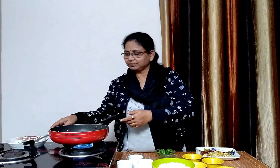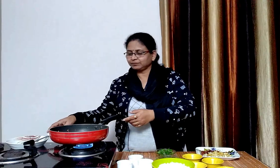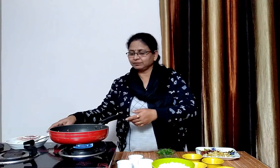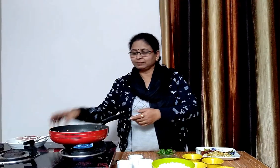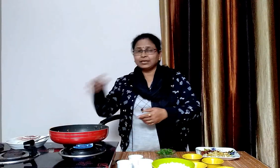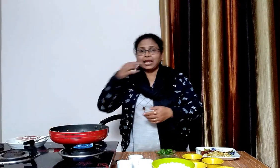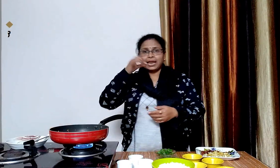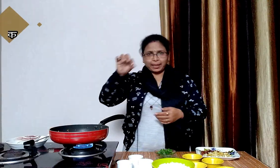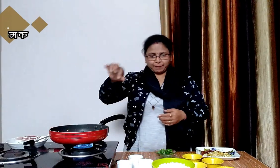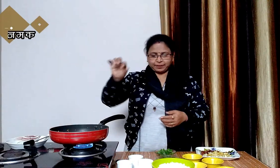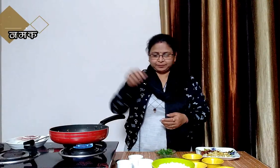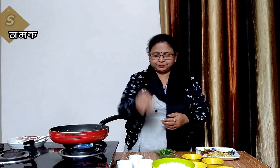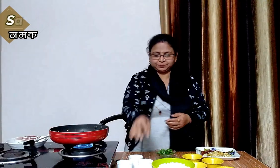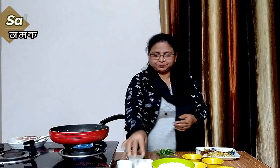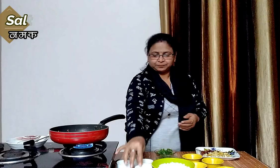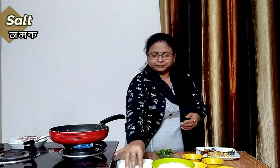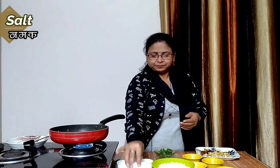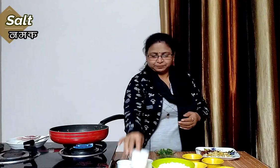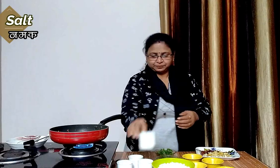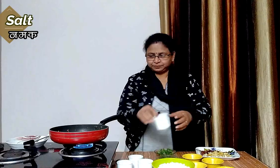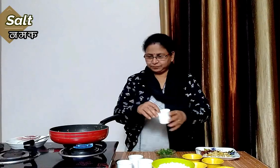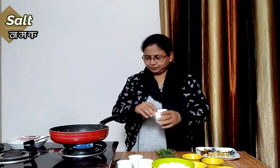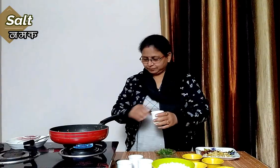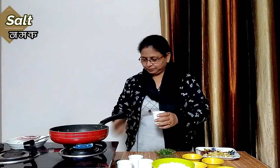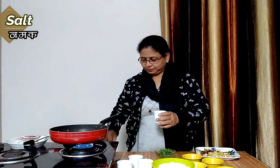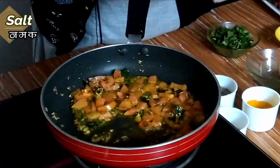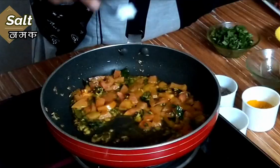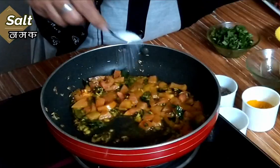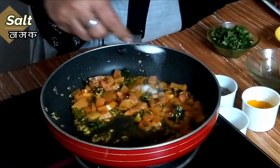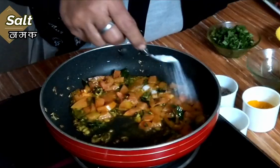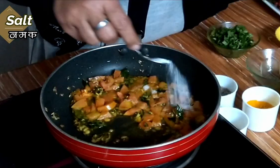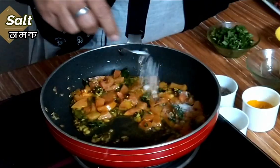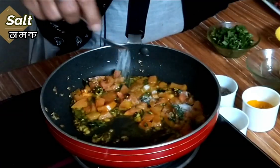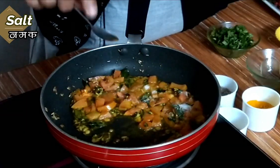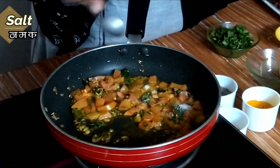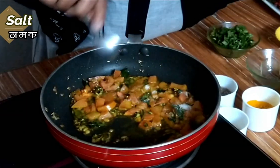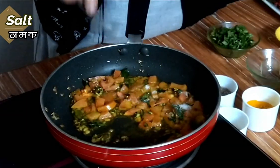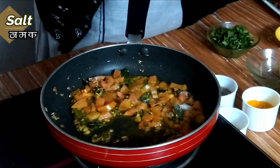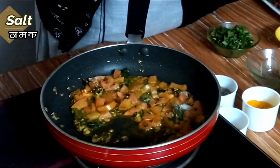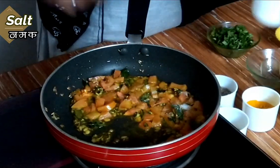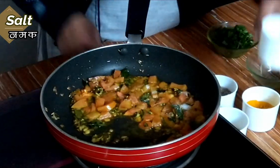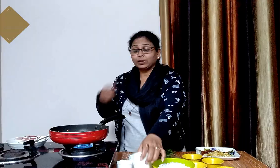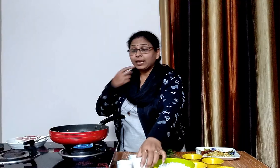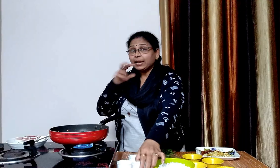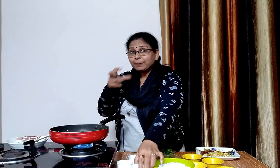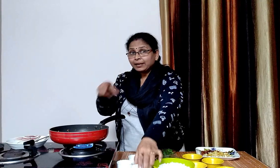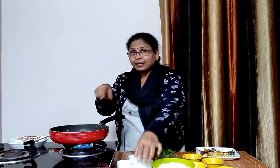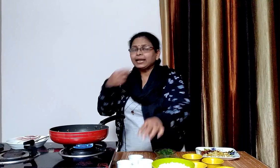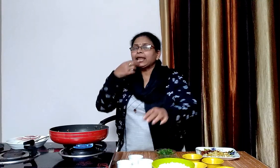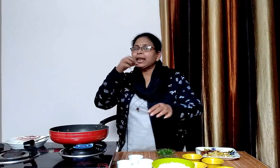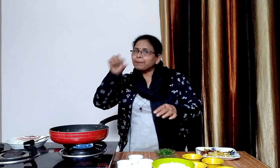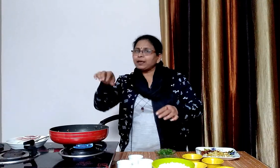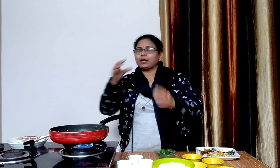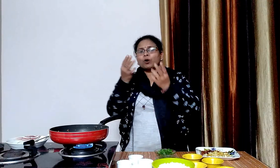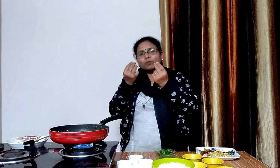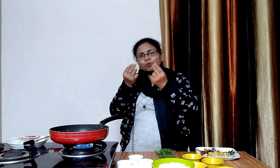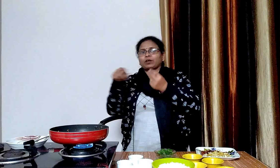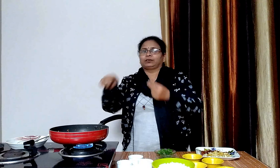अब इसमें थोड़ा सा नमक डालेंगे जिससे टमाटर आसाने से गल जाएं